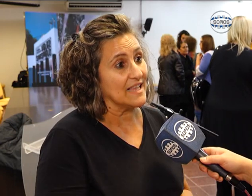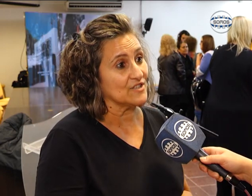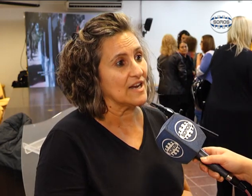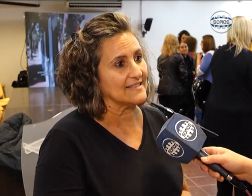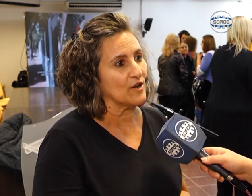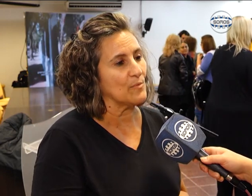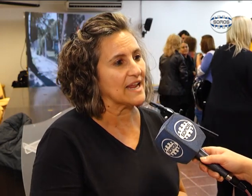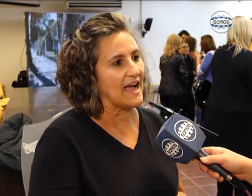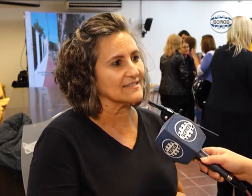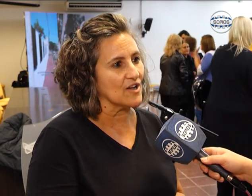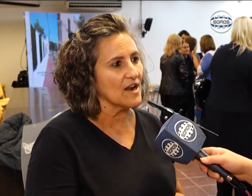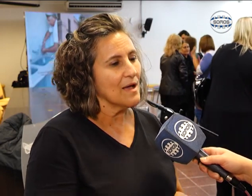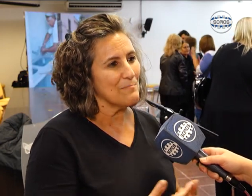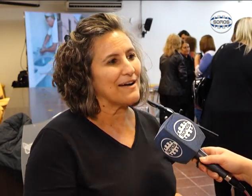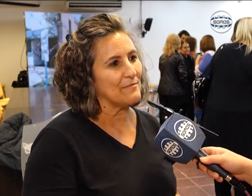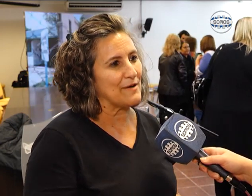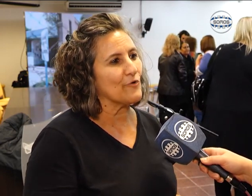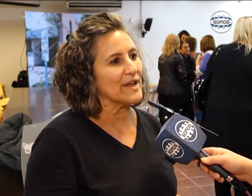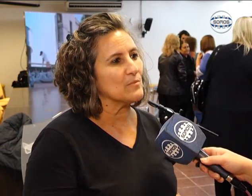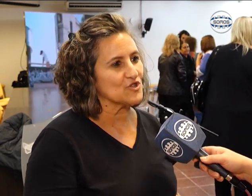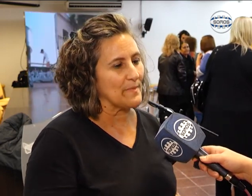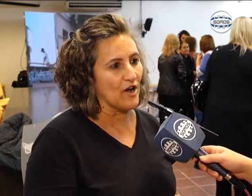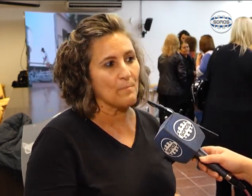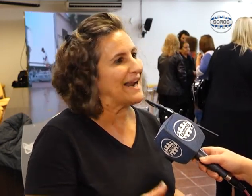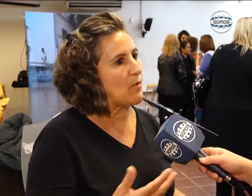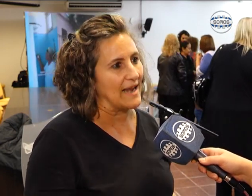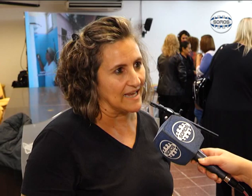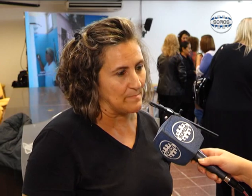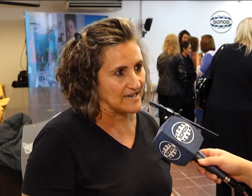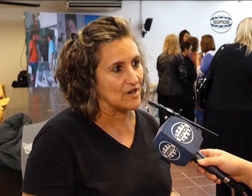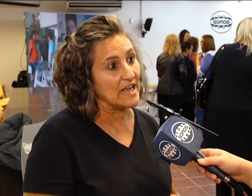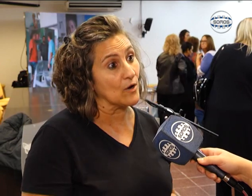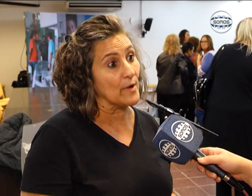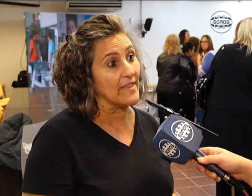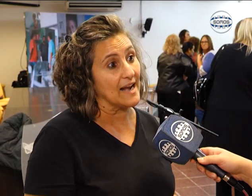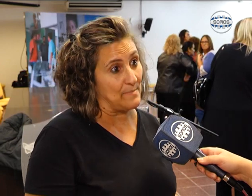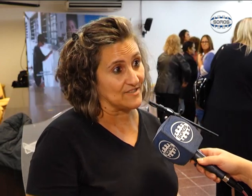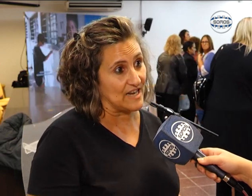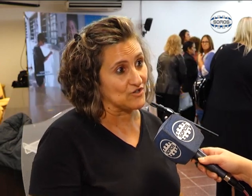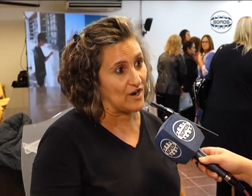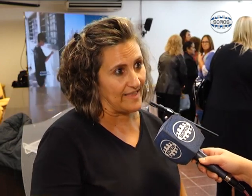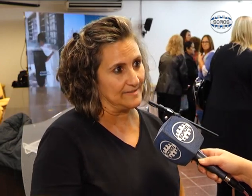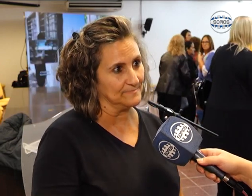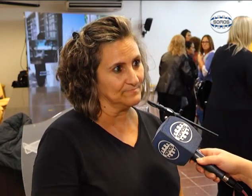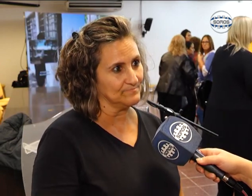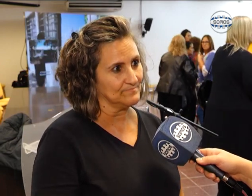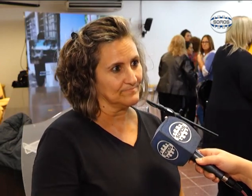presta atención a esa comunicación, va a fluir mucho mejor para cualquier persona, incluida las personas sordas.